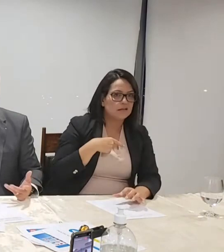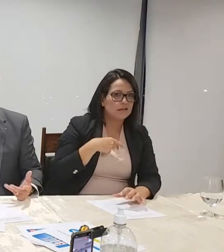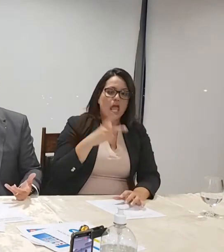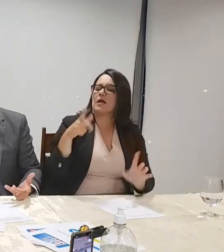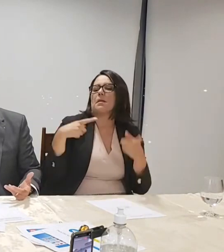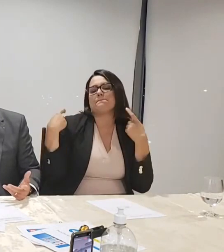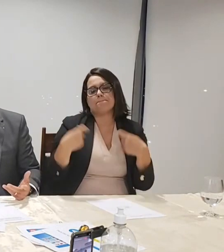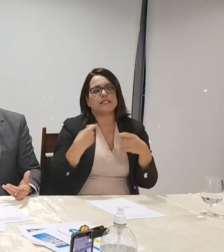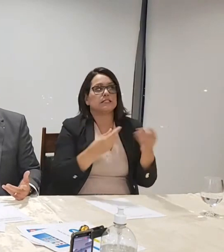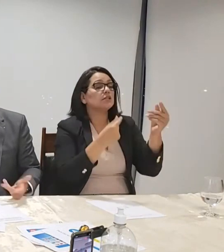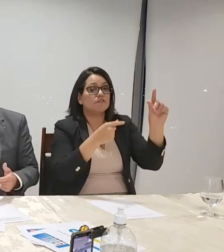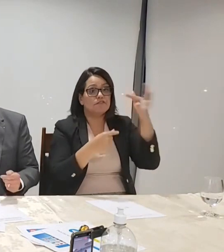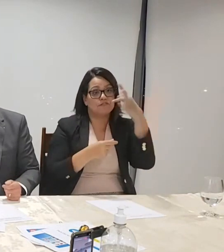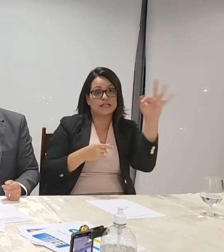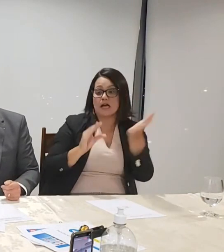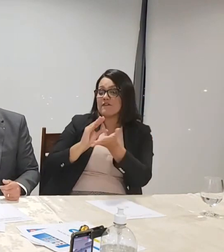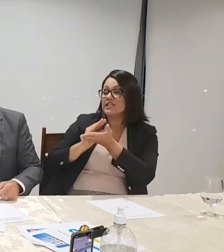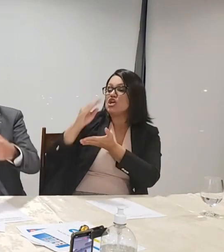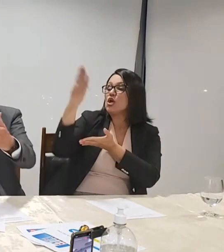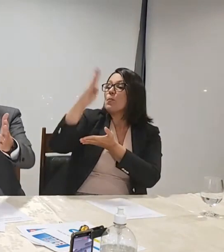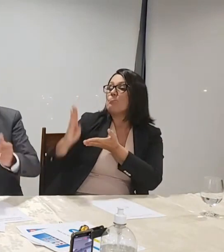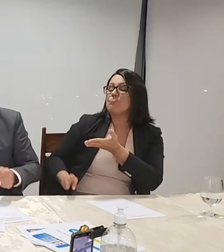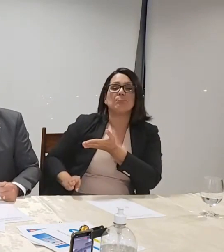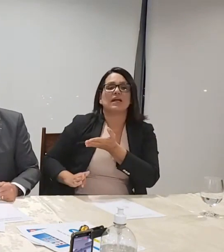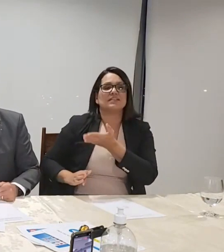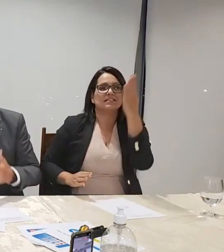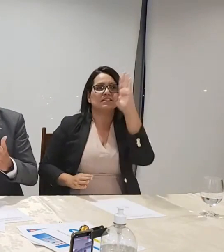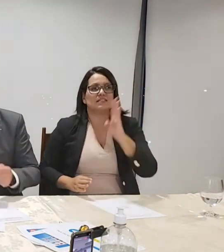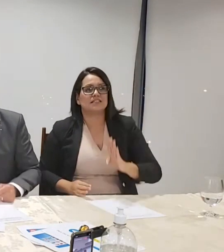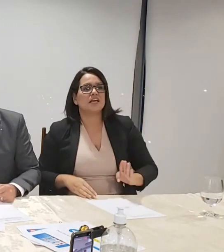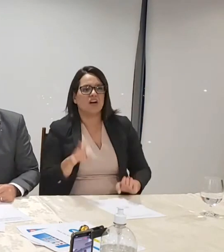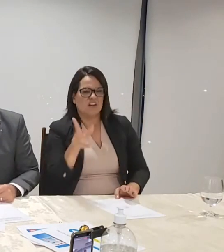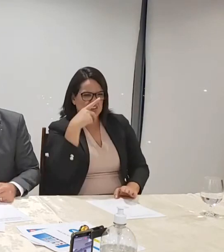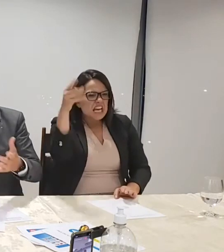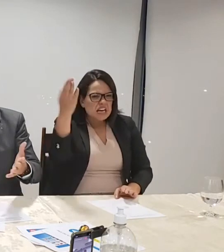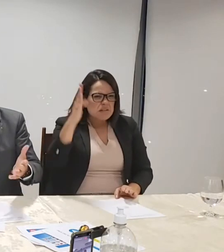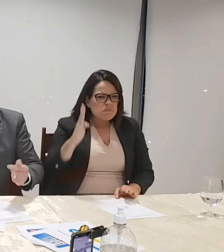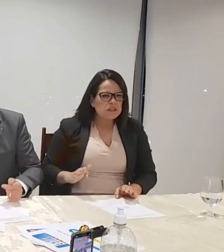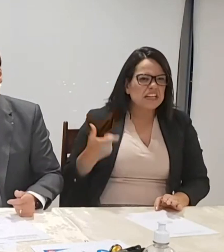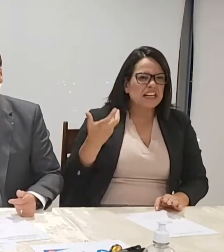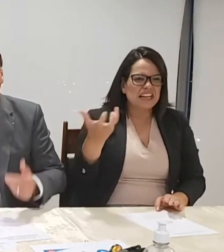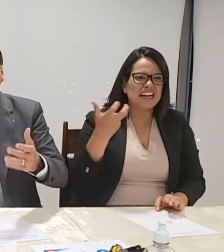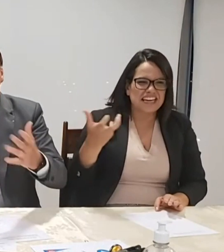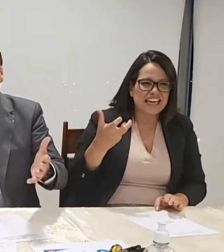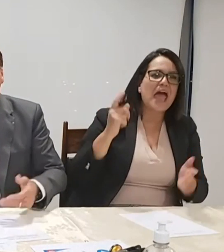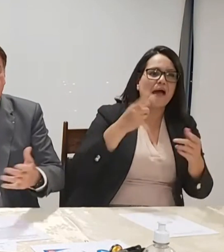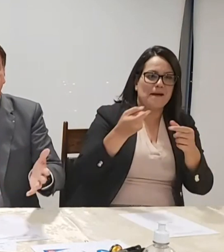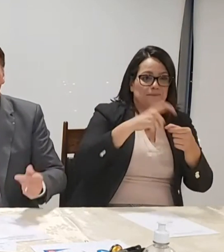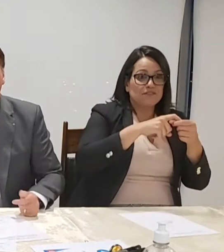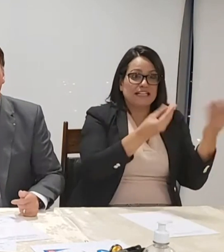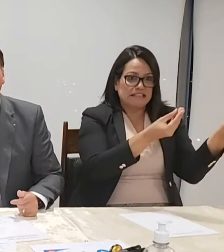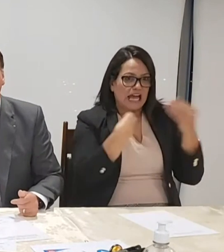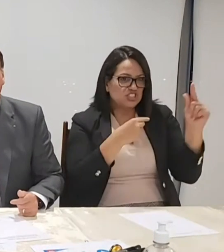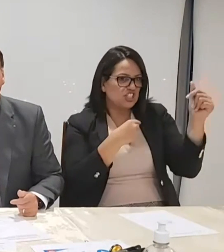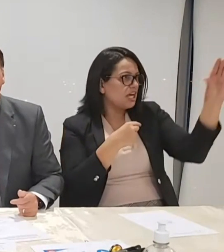El presidente de Brasil, Jair Bolsonaro, volvió a criticar el jueves a su homólogo francés, Emmanuel Macron, esta vez por decir que la